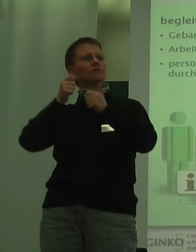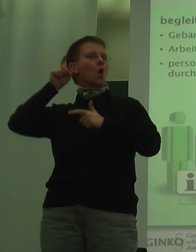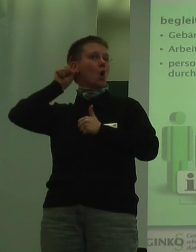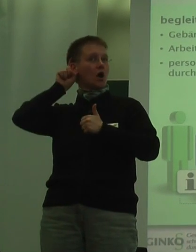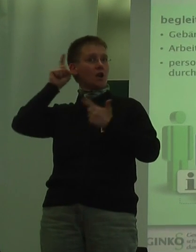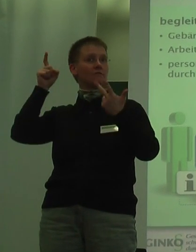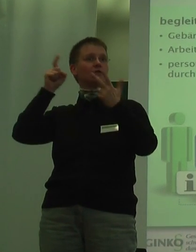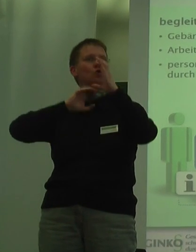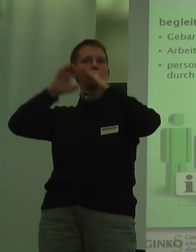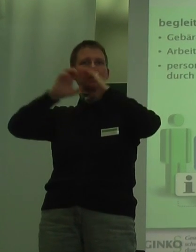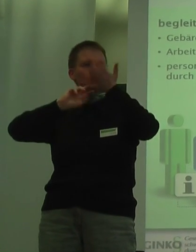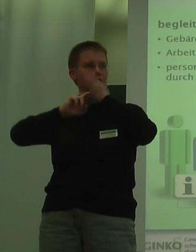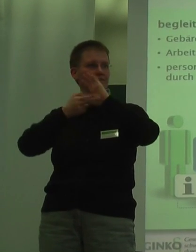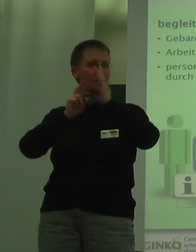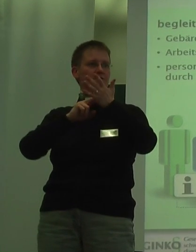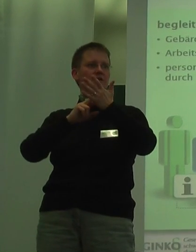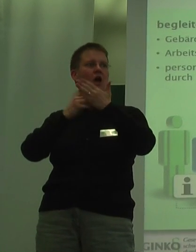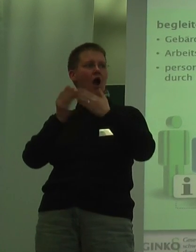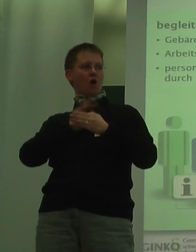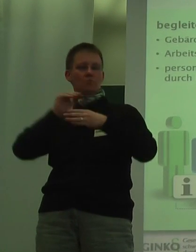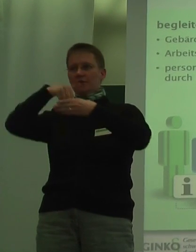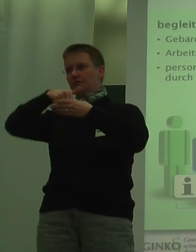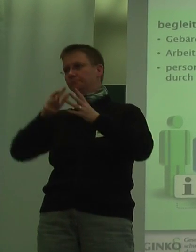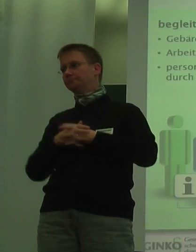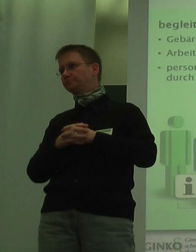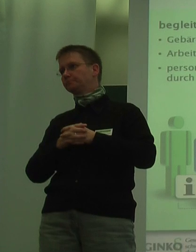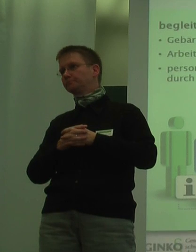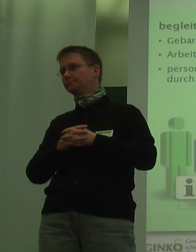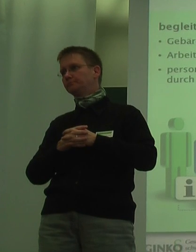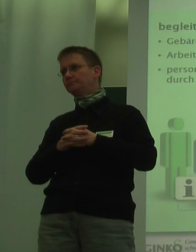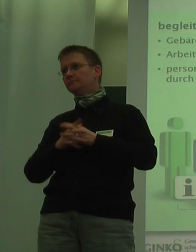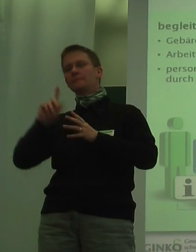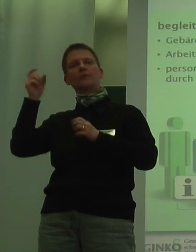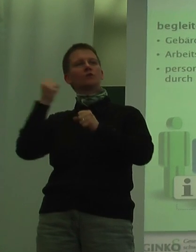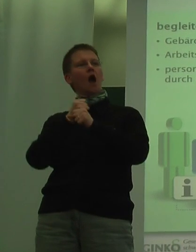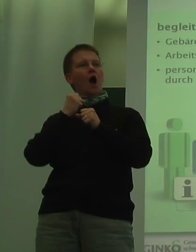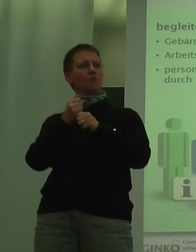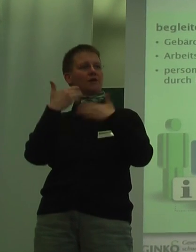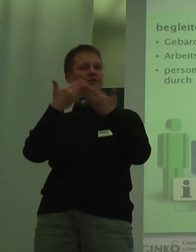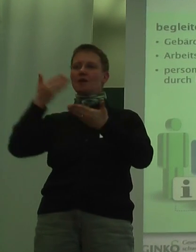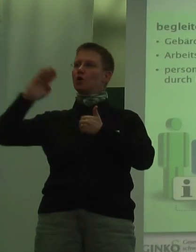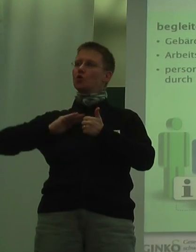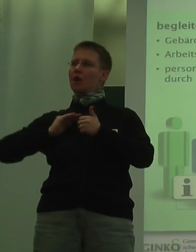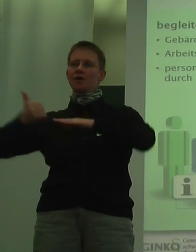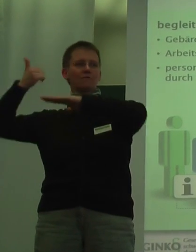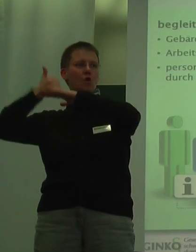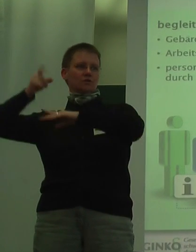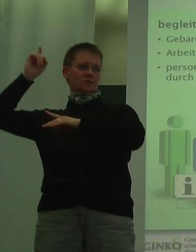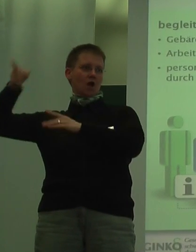Kommunikationstechniken gehören ebenfalls dazu. Aber auch die Arbeitgeber selbst, die Kollegen und Vorgesetze sind gefordert, wenn